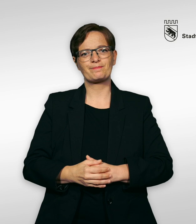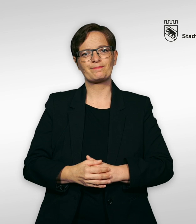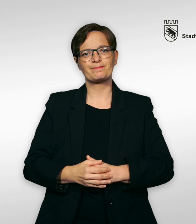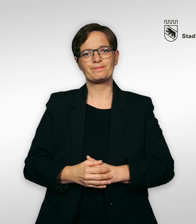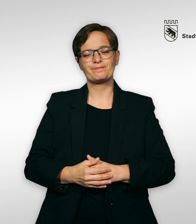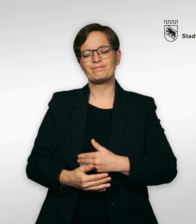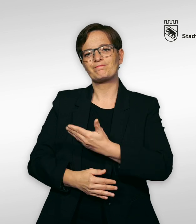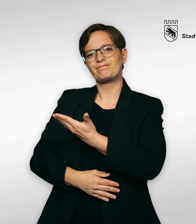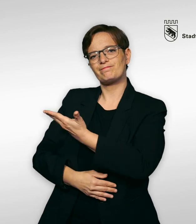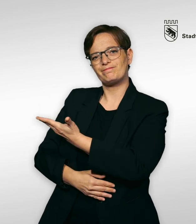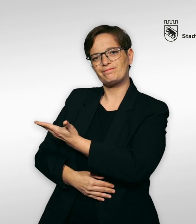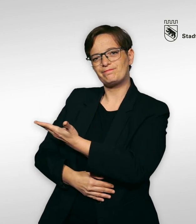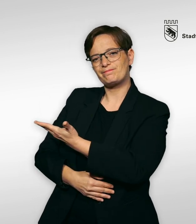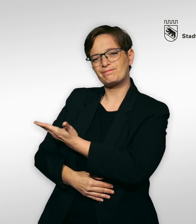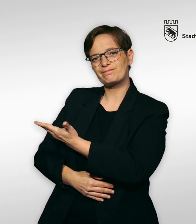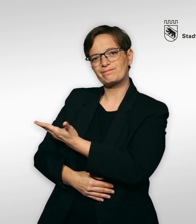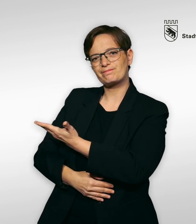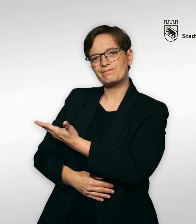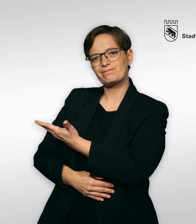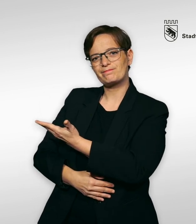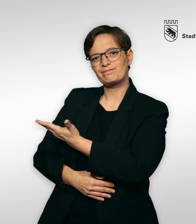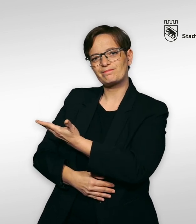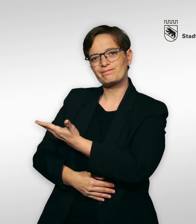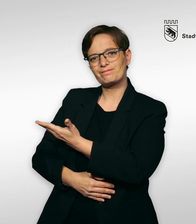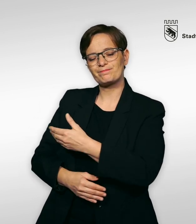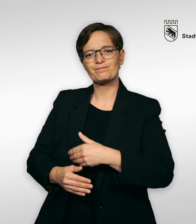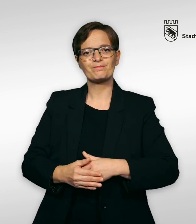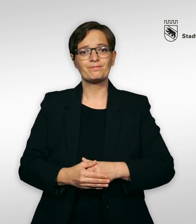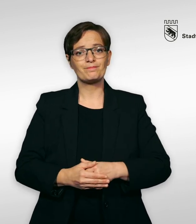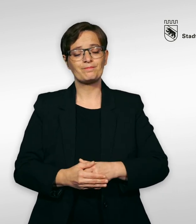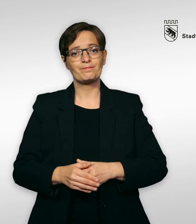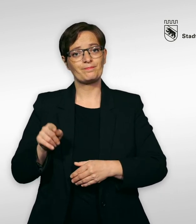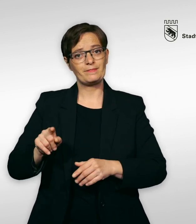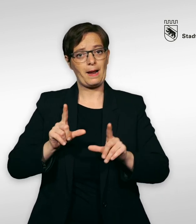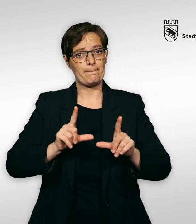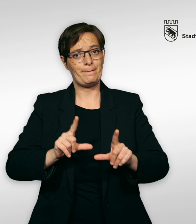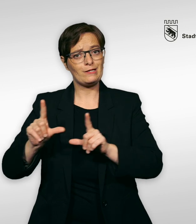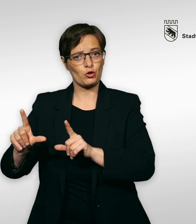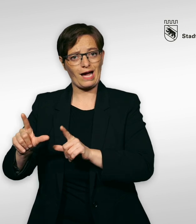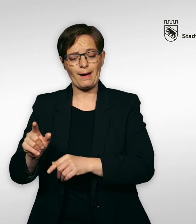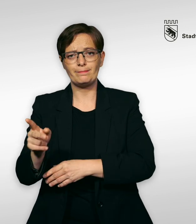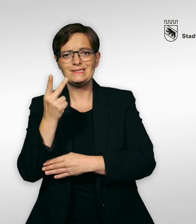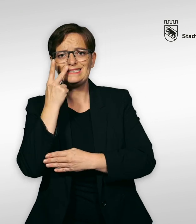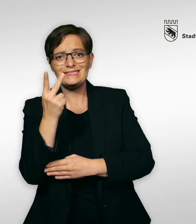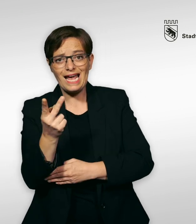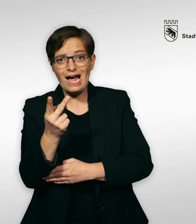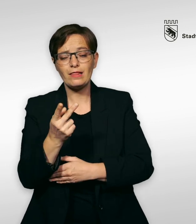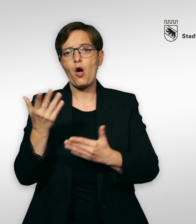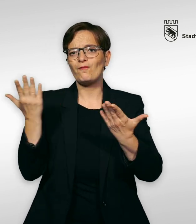Piktogramm ÖV-Station, eine Person mit Langstock an einer Busstation. Bei diesem Piktogramm erfährst du die nächstgelegene ÖV